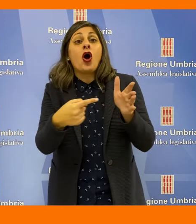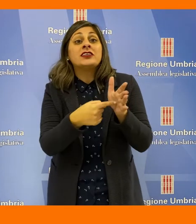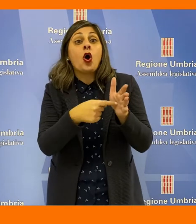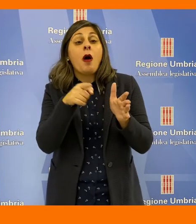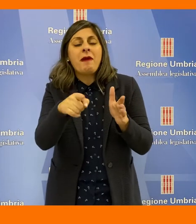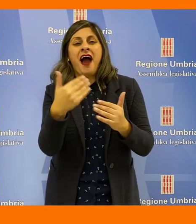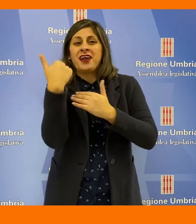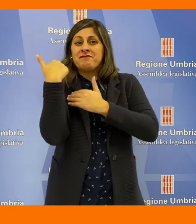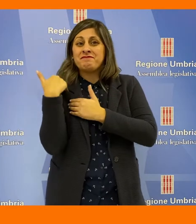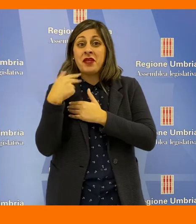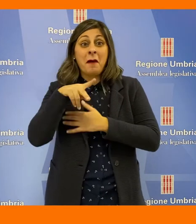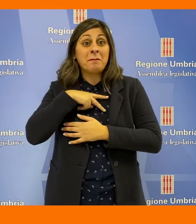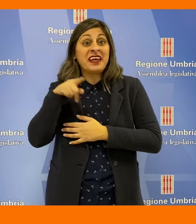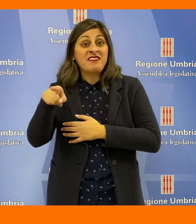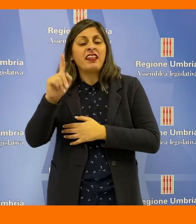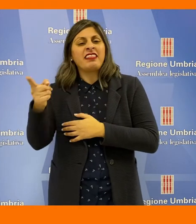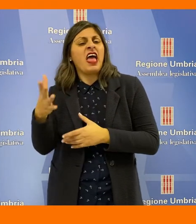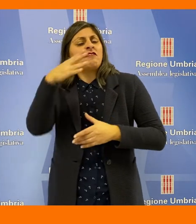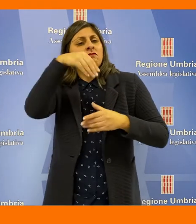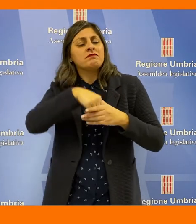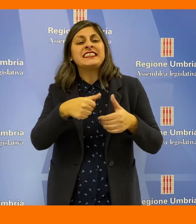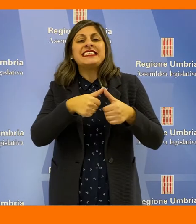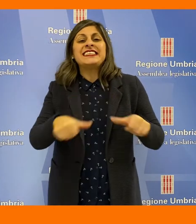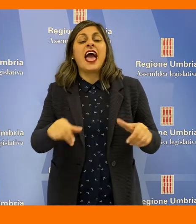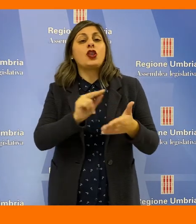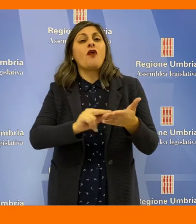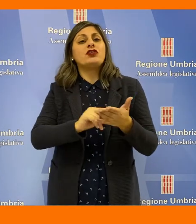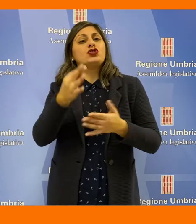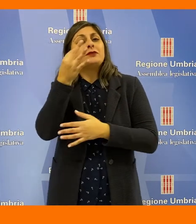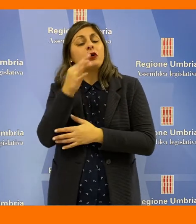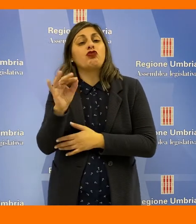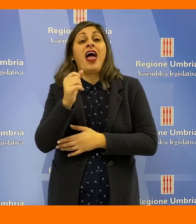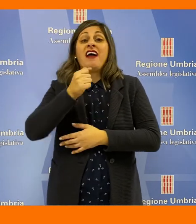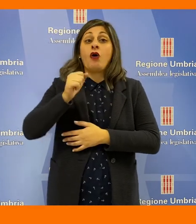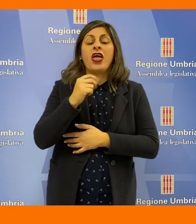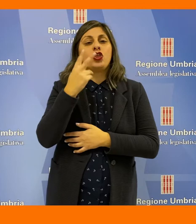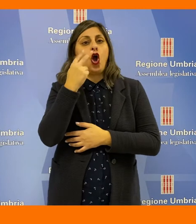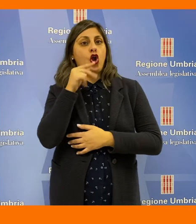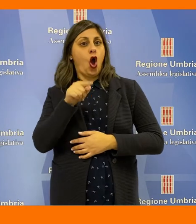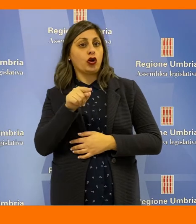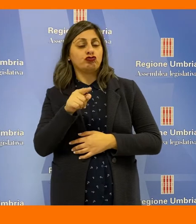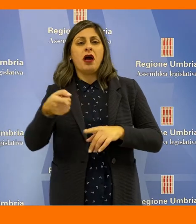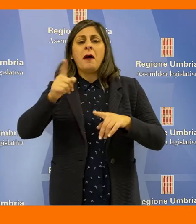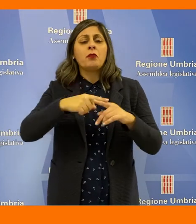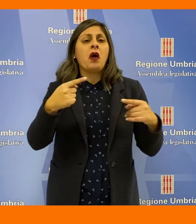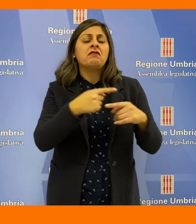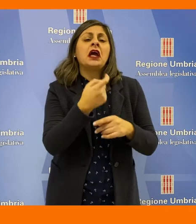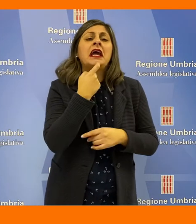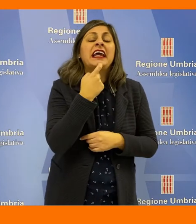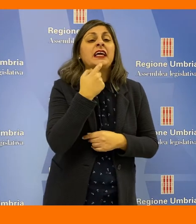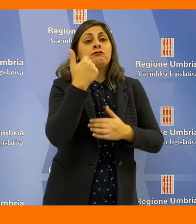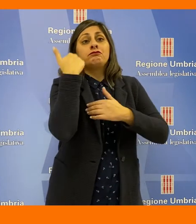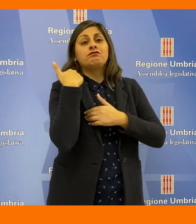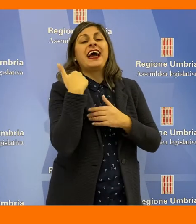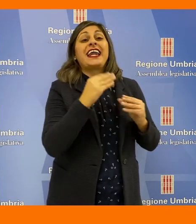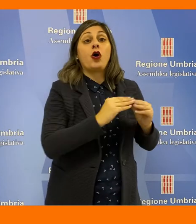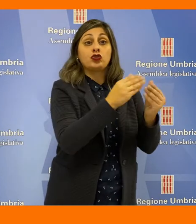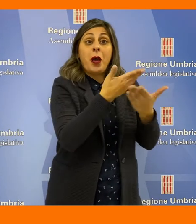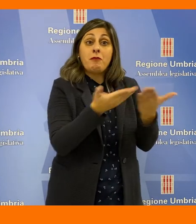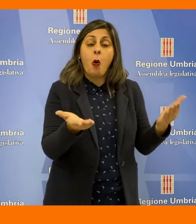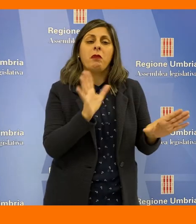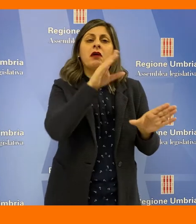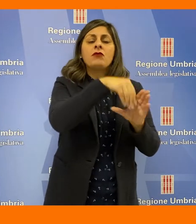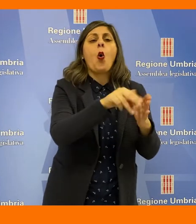risorse umane che si occupano della ricostruzione privata presso la sede dell'ufficio speciale ricostruzione di Foligno e di Norcia e quelle che si